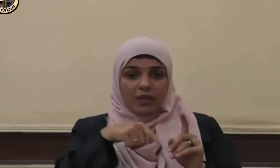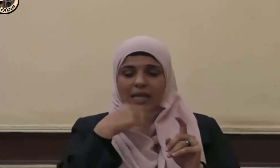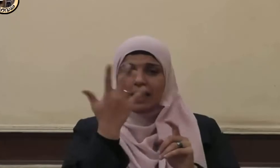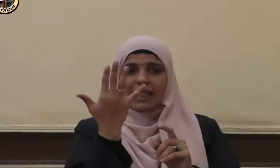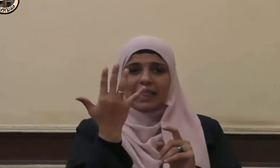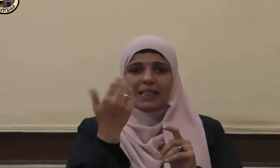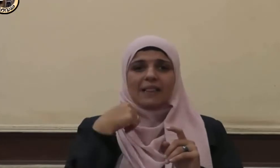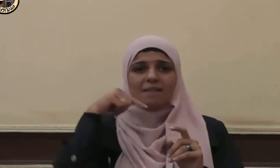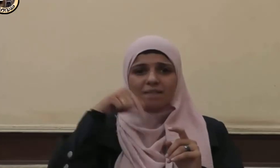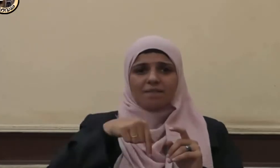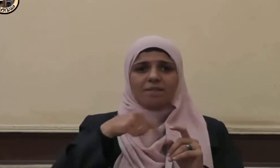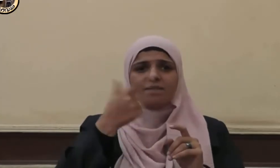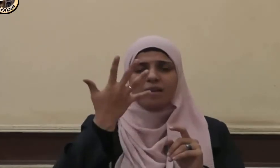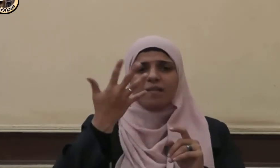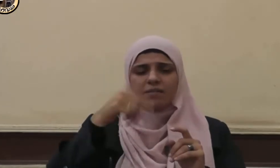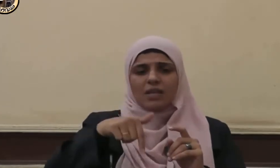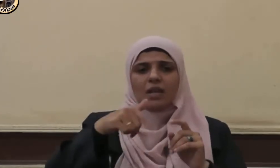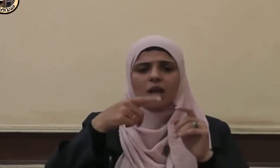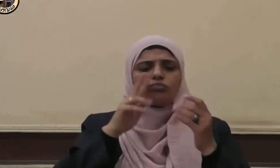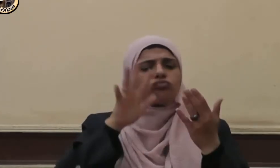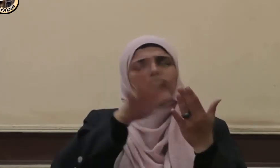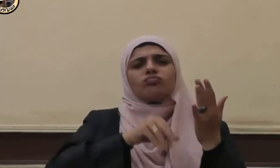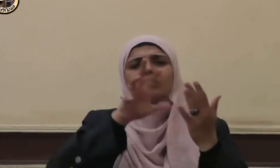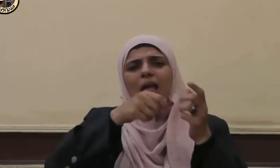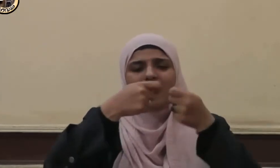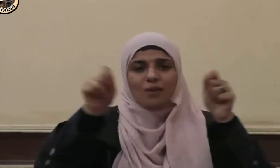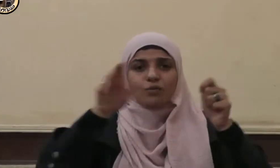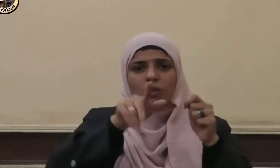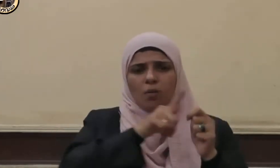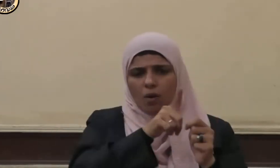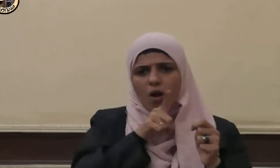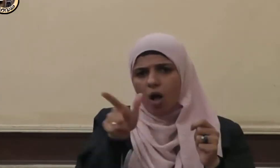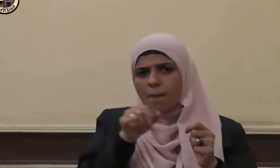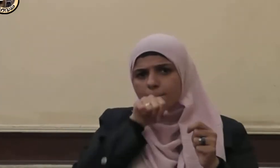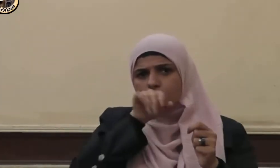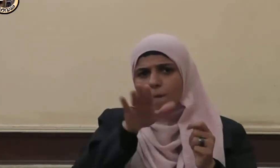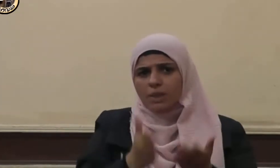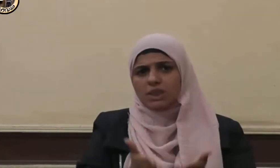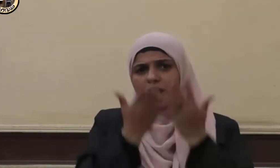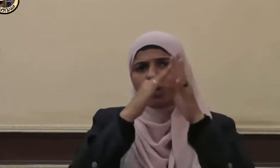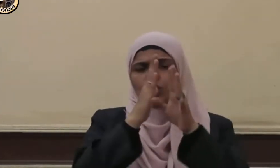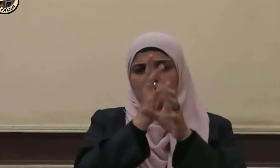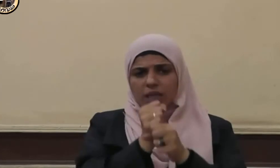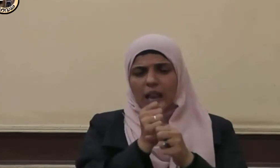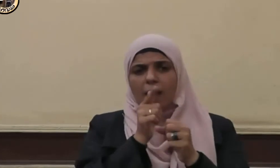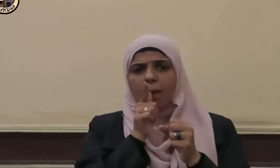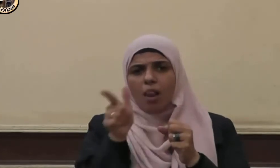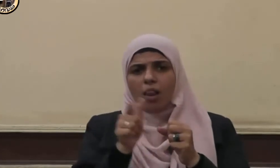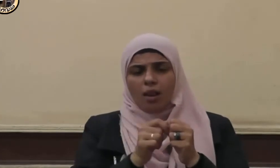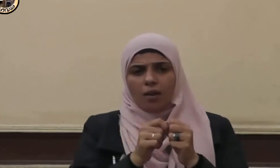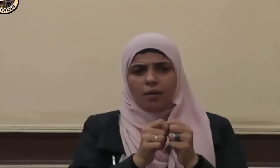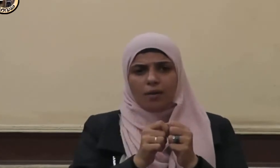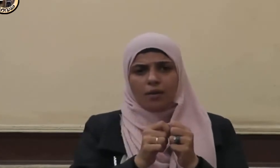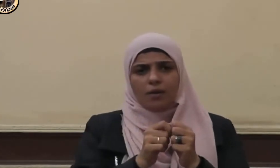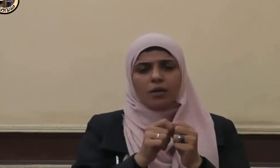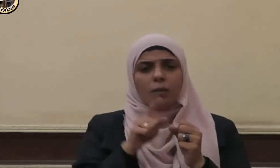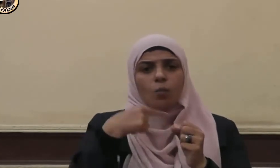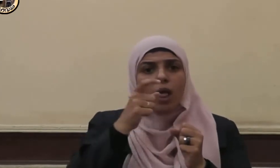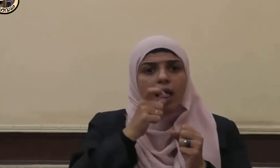تضيش في الصحفة فقال لي رسول الله صلى الله عليه وسلم يا هلاء